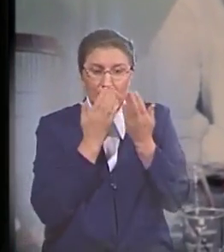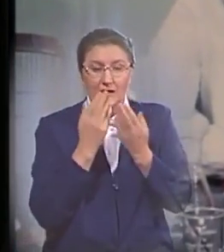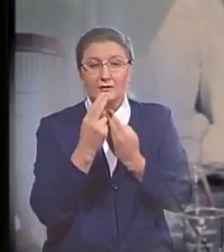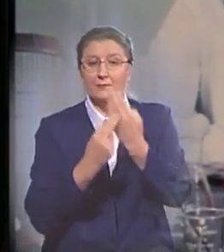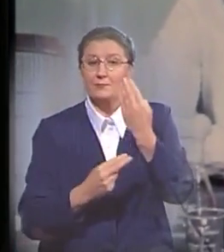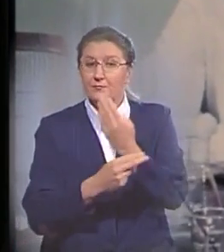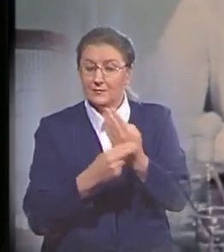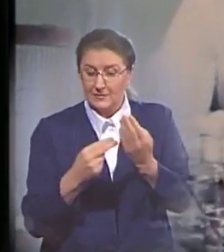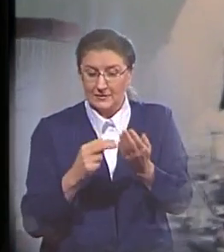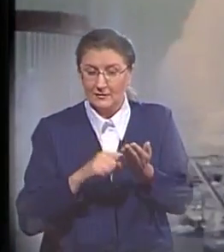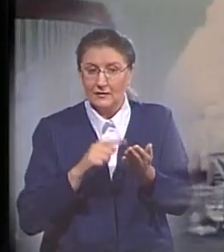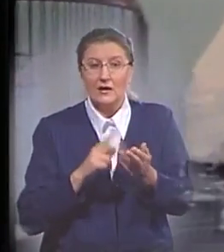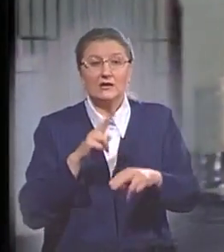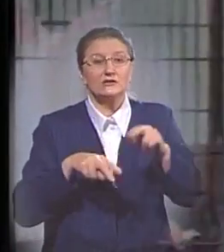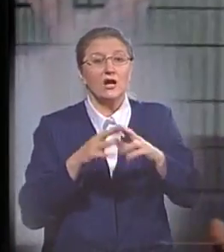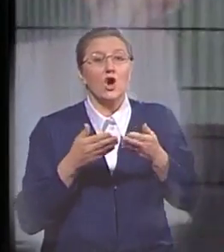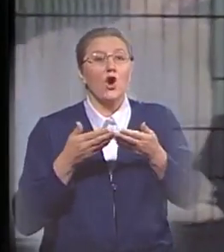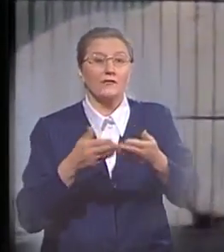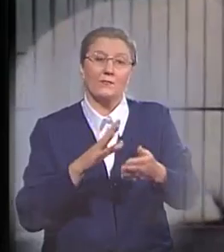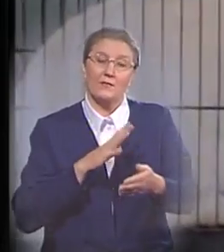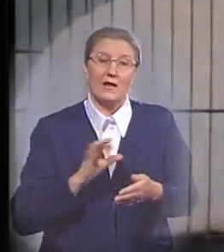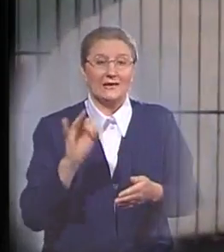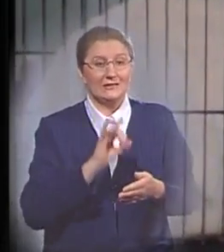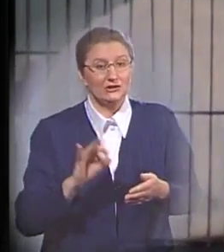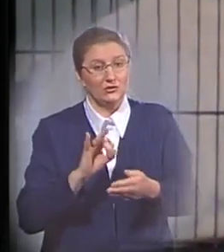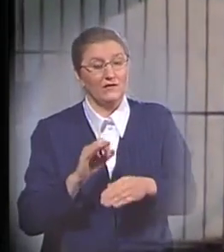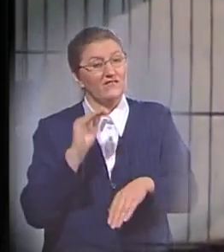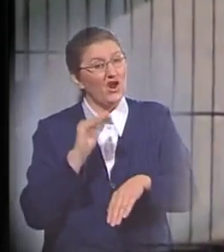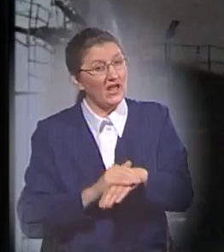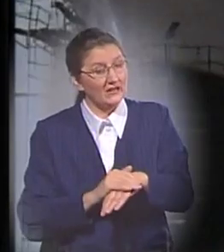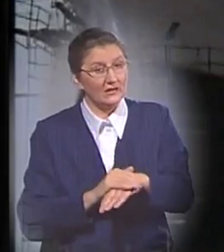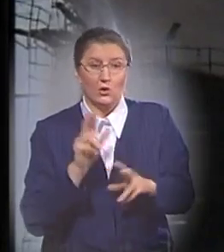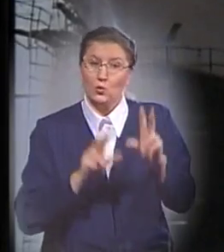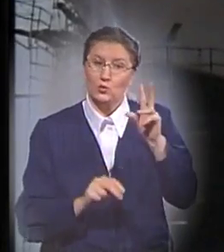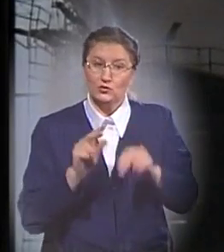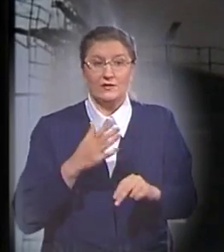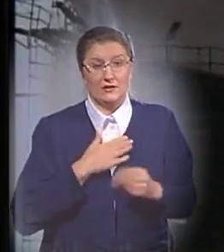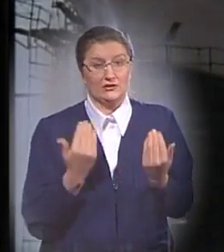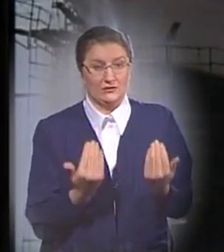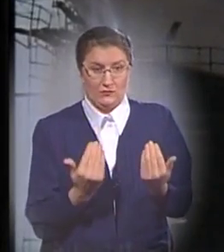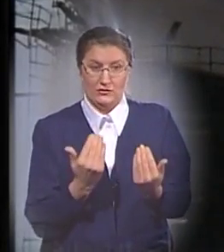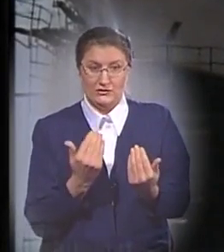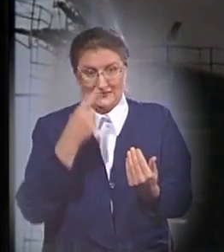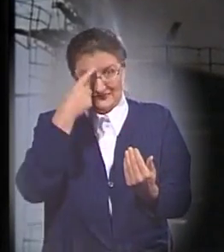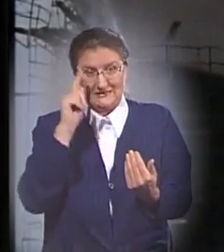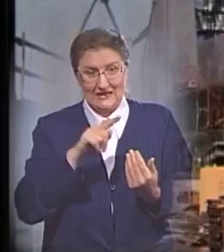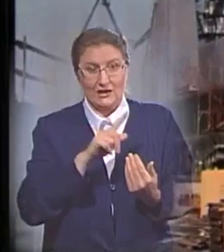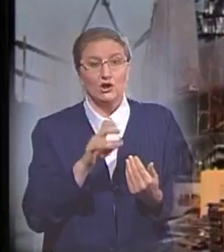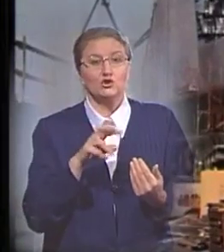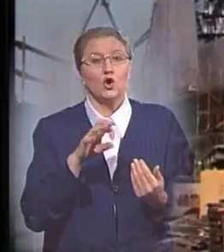ковчега, чтобы выяснить, была ли эта история вероятной с учетом нашего сегодняшнего знания зоологии и нашего